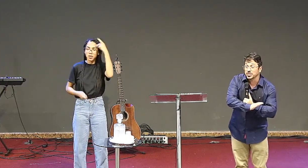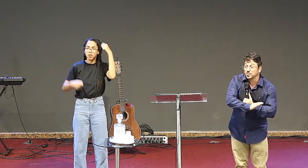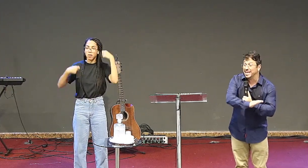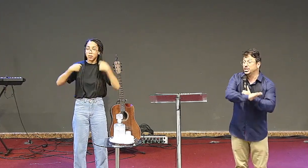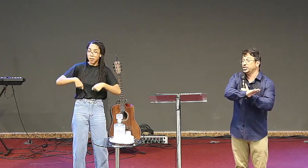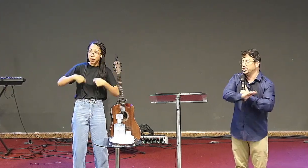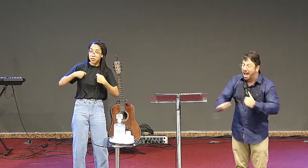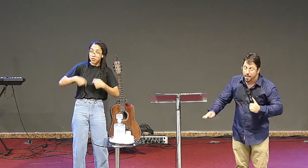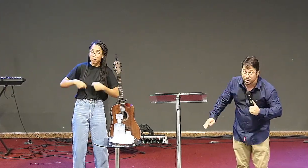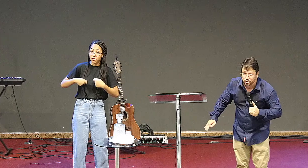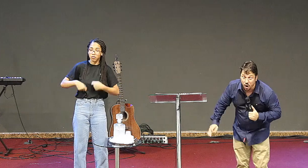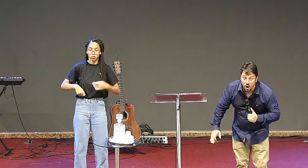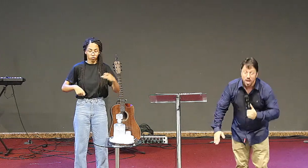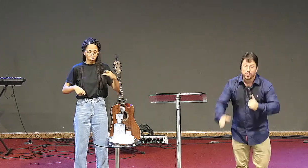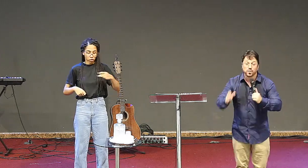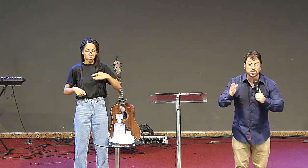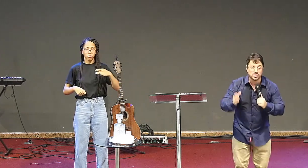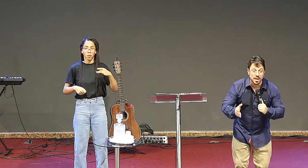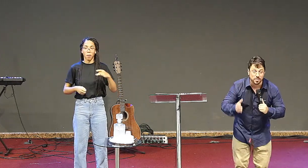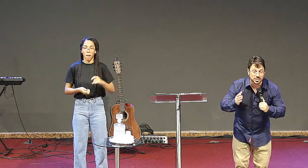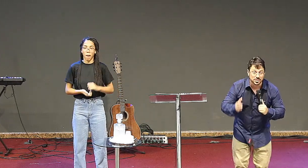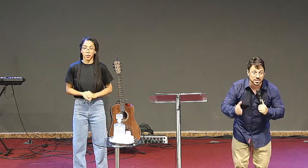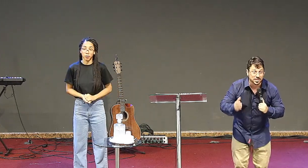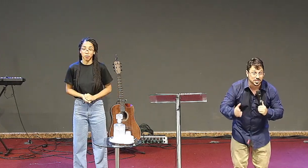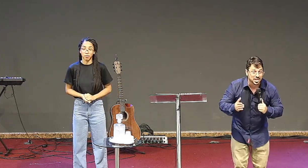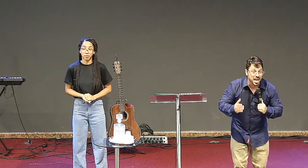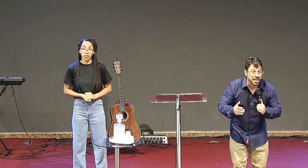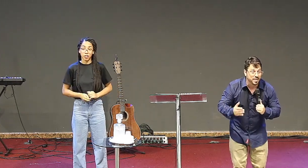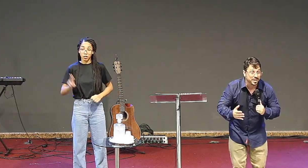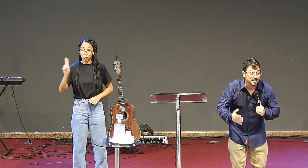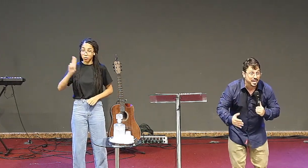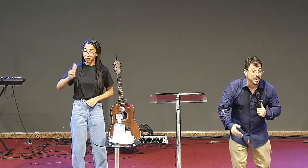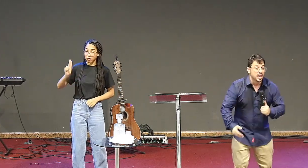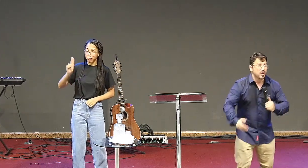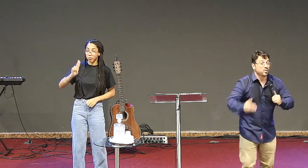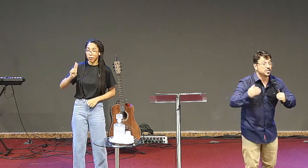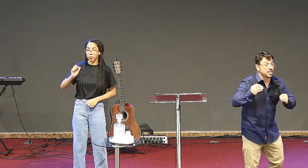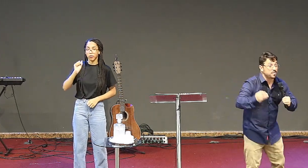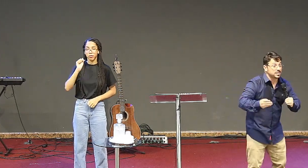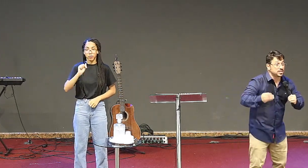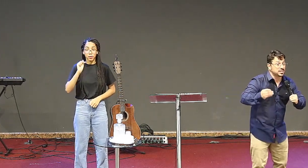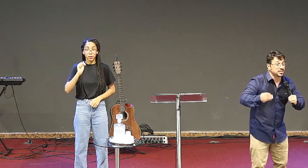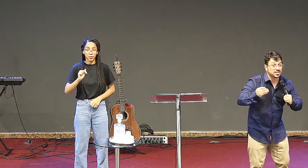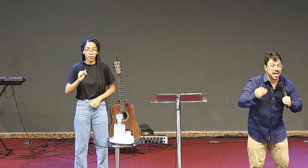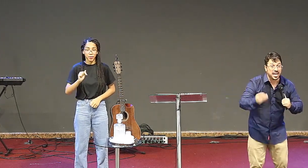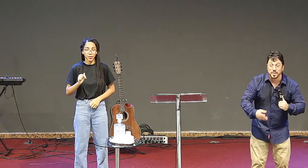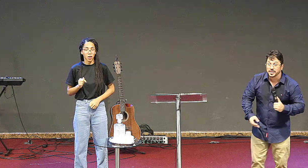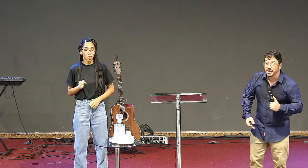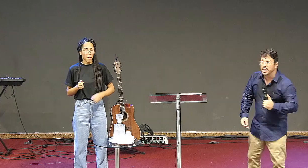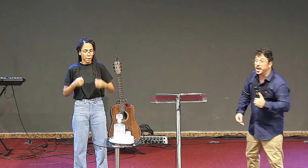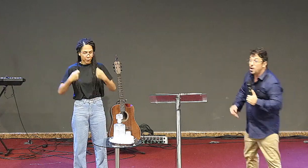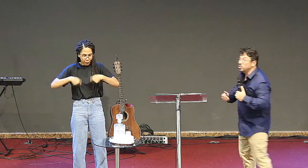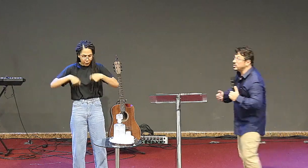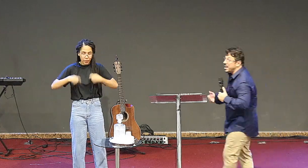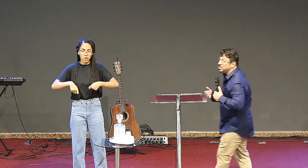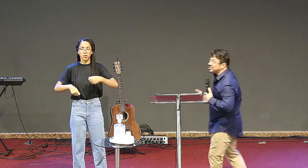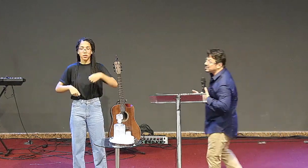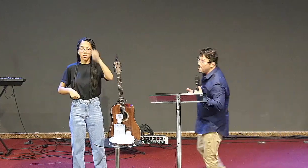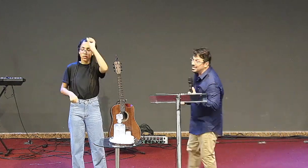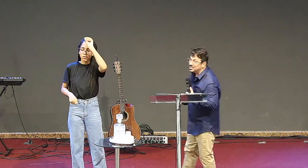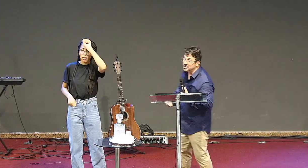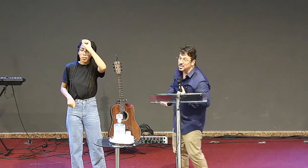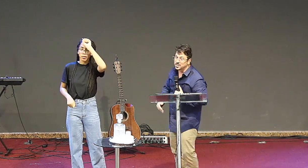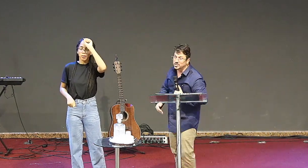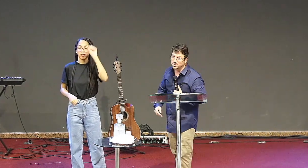simplesmente já passou você precisa se arrepender você precisa se arrepender o tempo